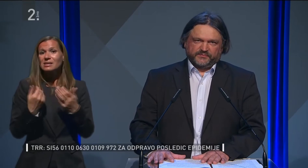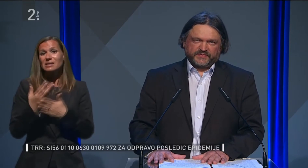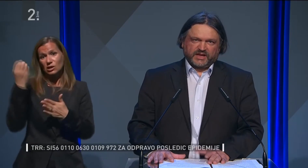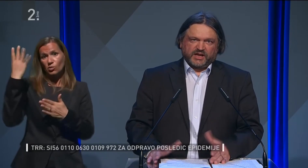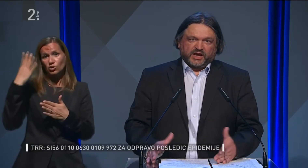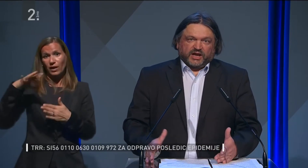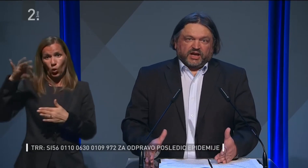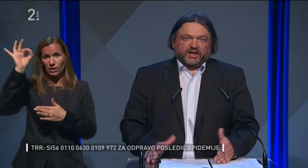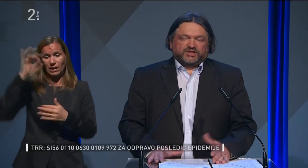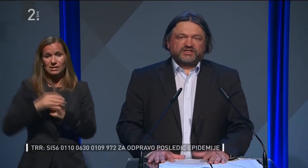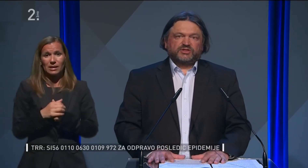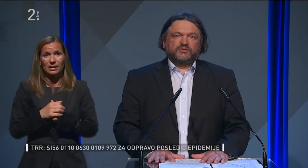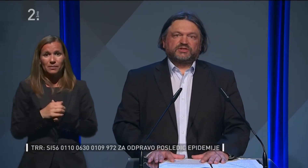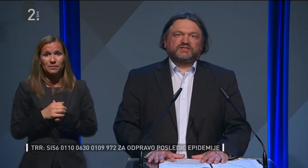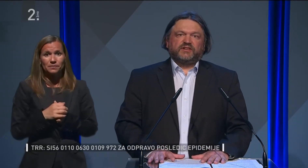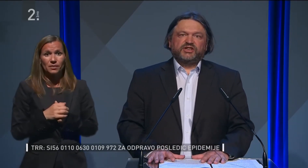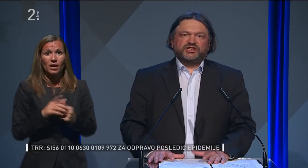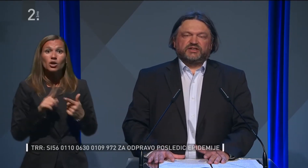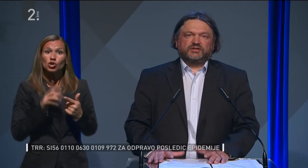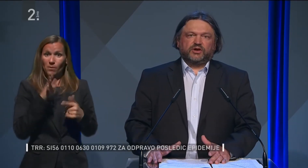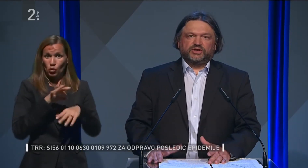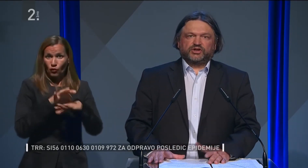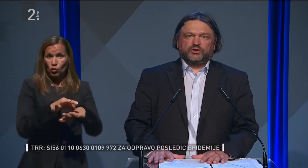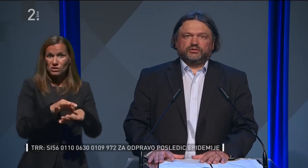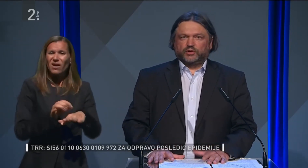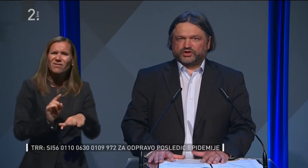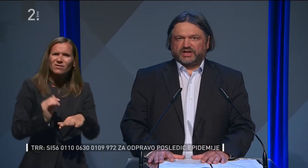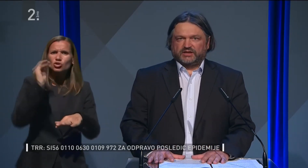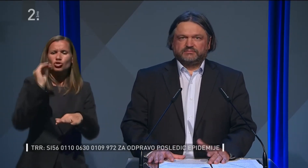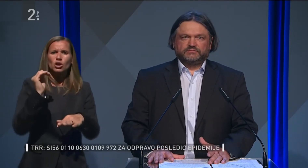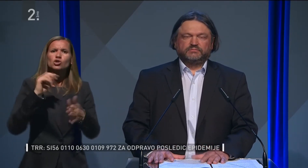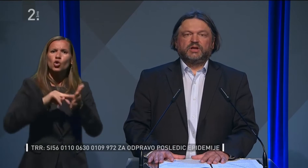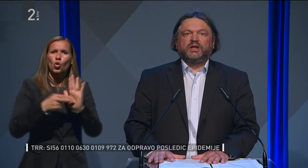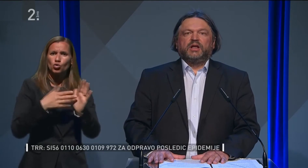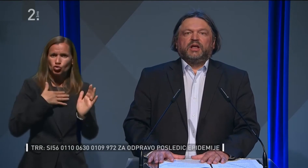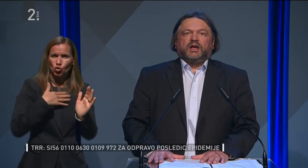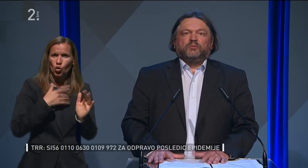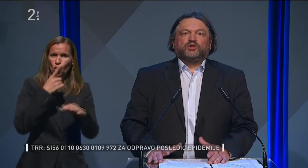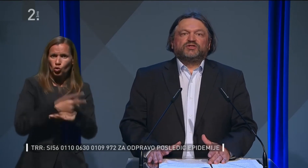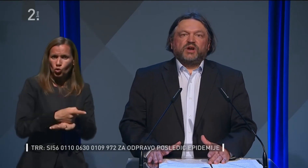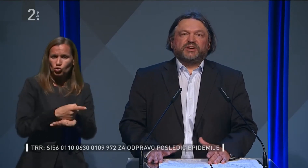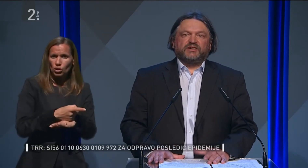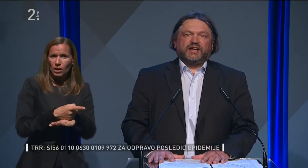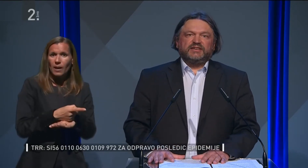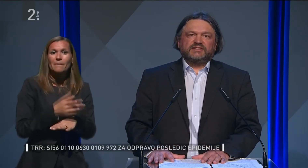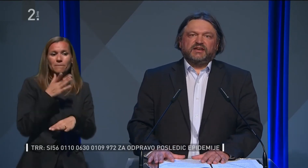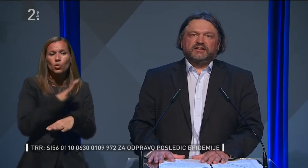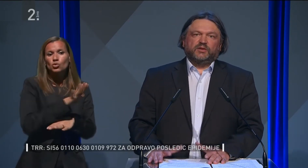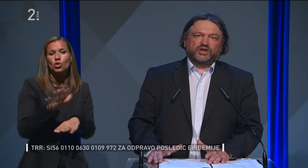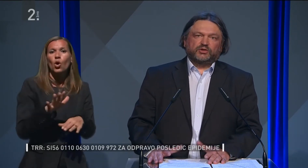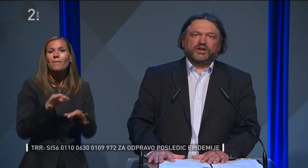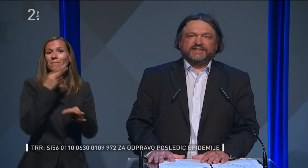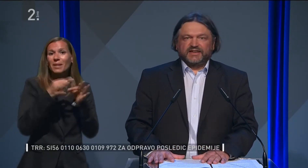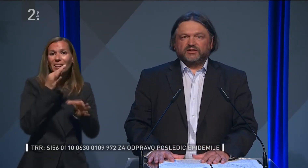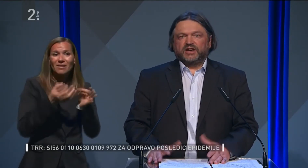draslih. Če se bodo vodstva višjih strokovnih šol odločila, bodo svoje predavalnice